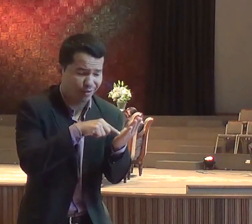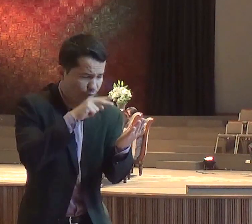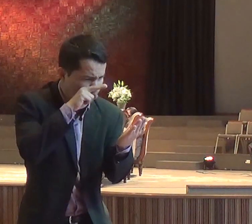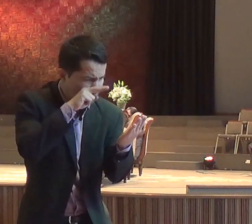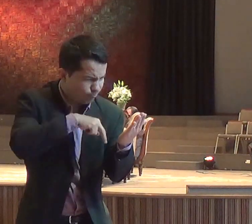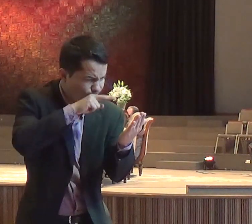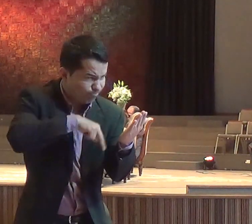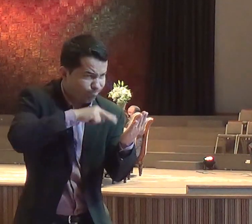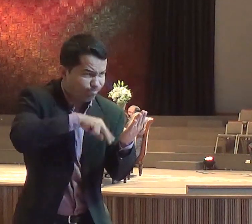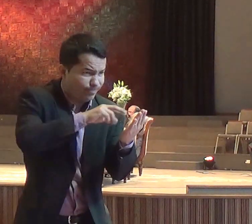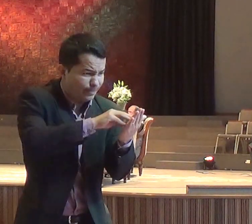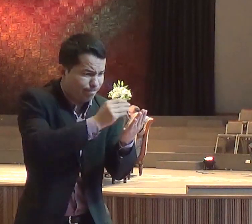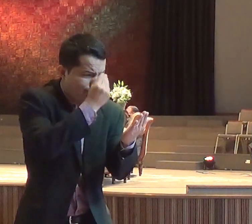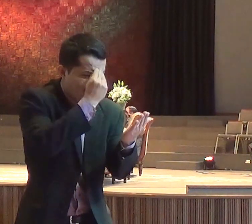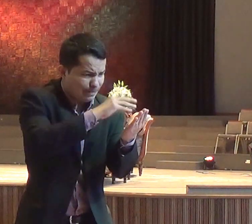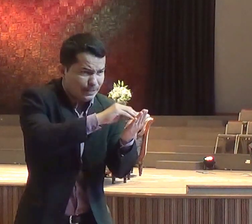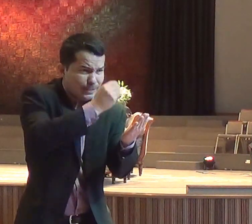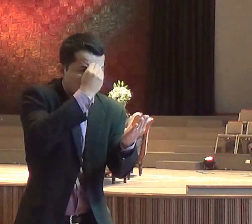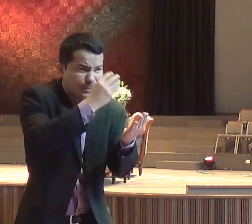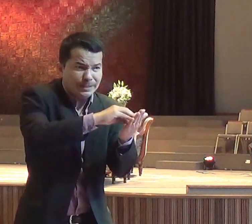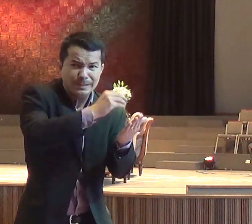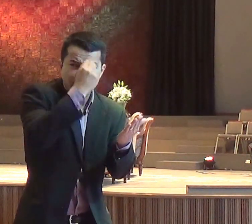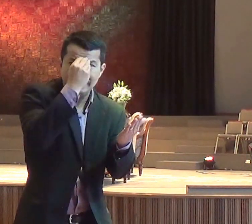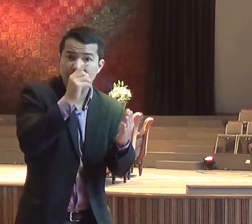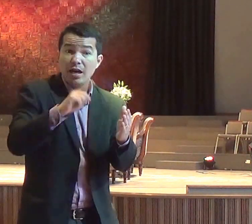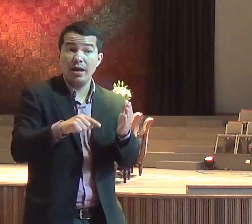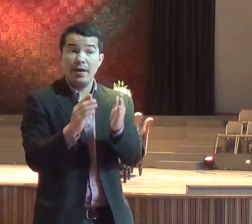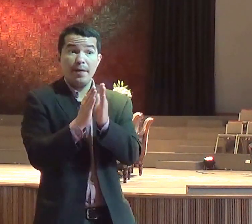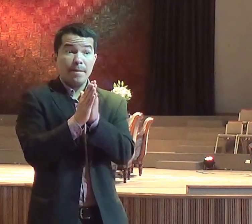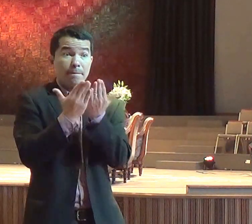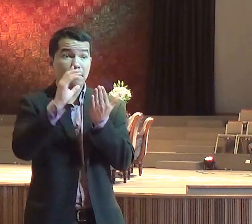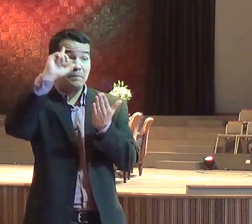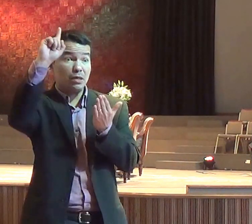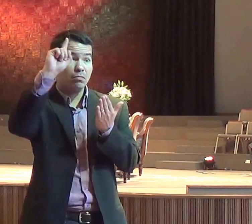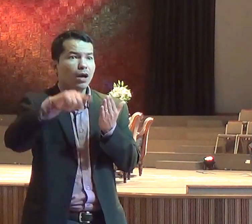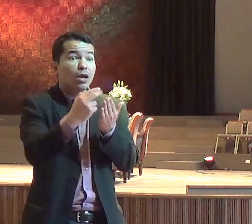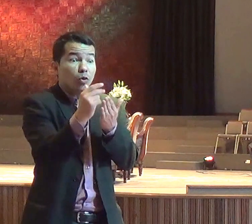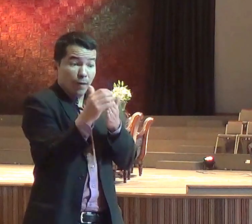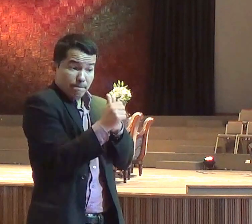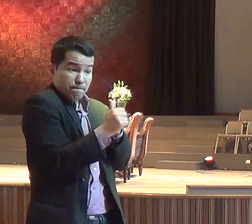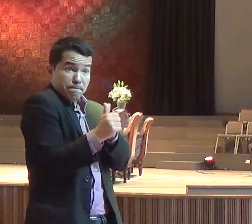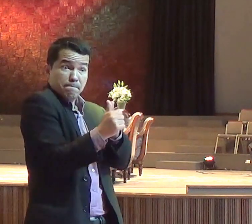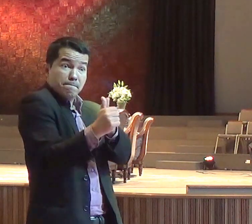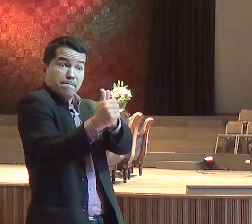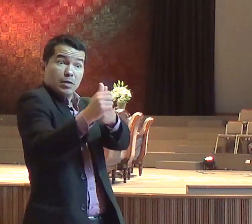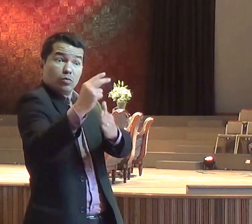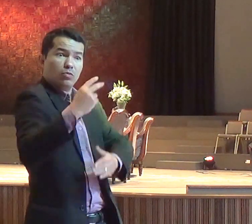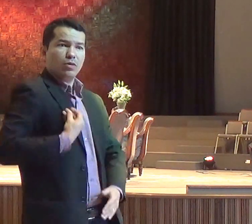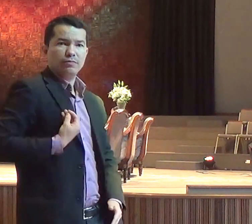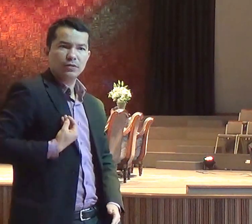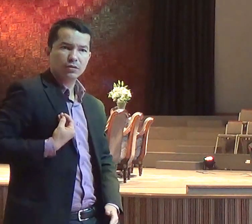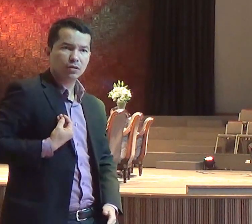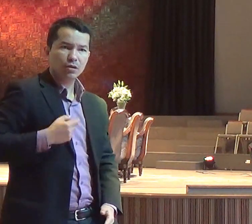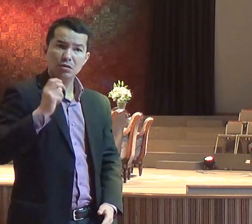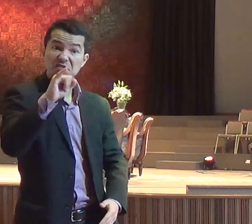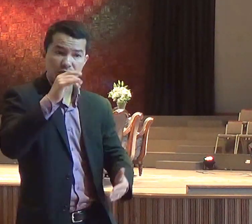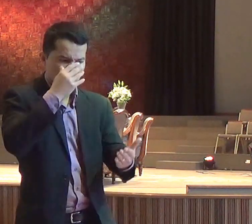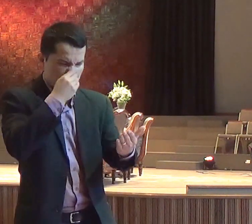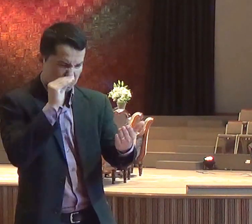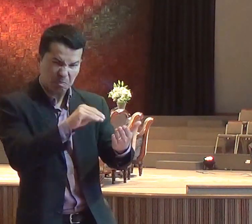gente começa a buscar da palavra de Deus os valores que vão nortear a nossa vida. Se o altar de Deus